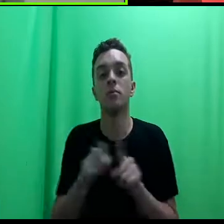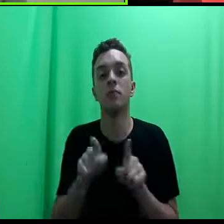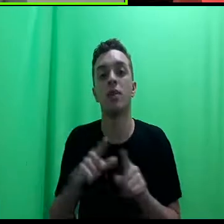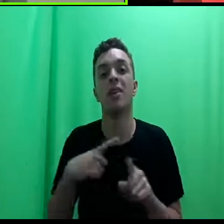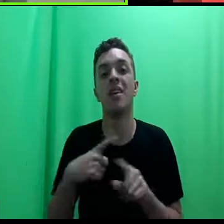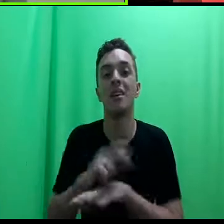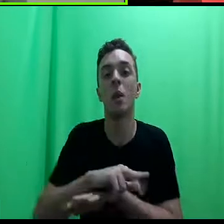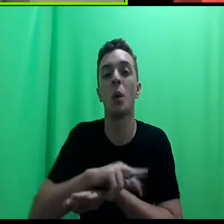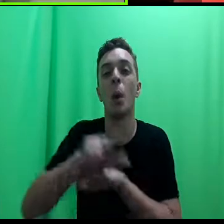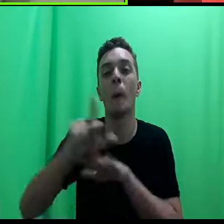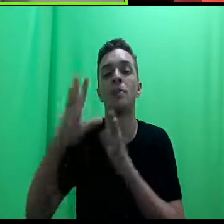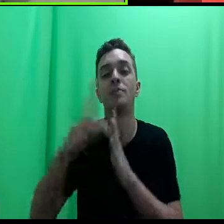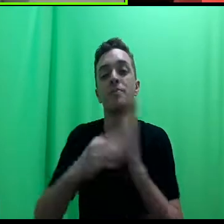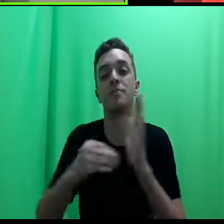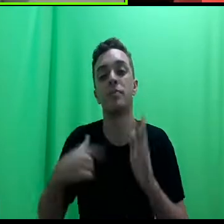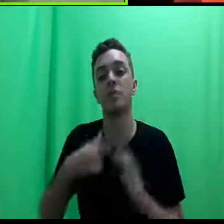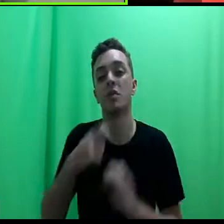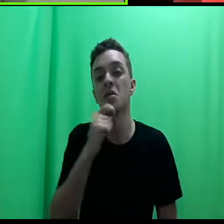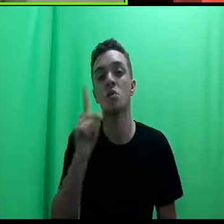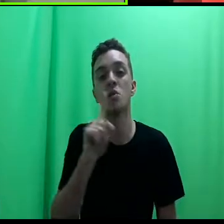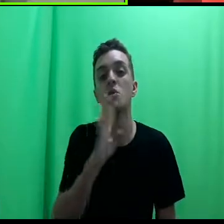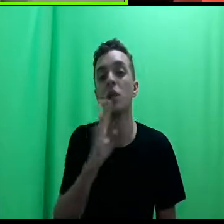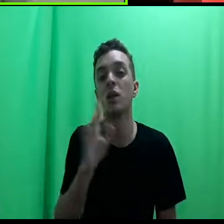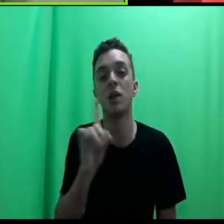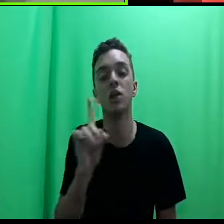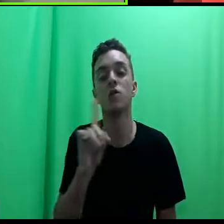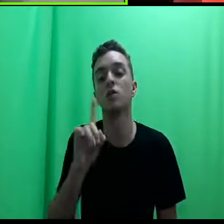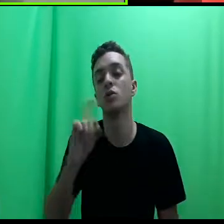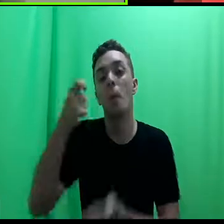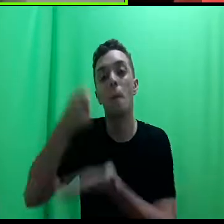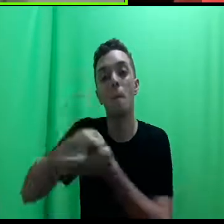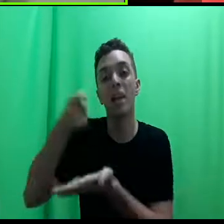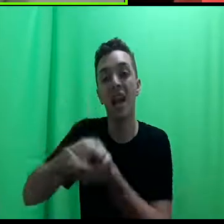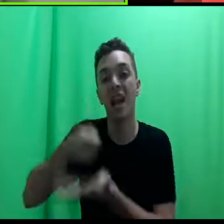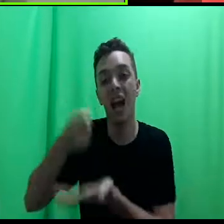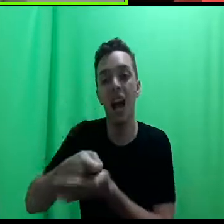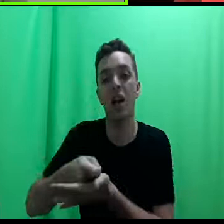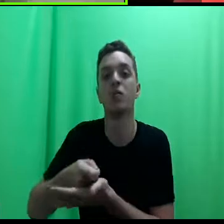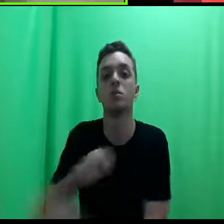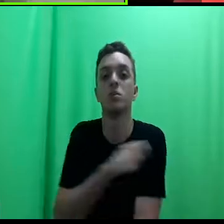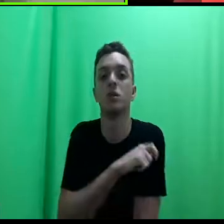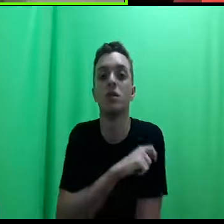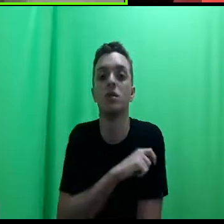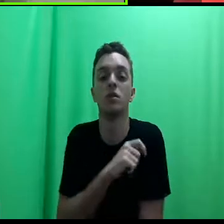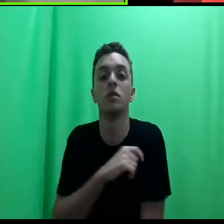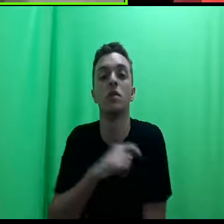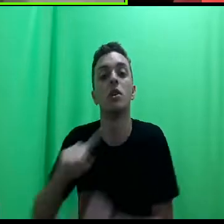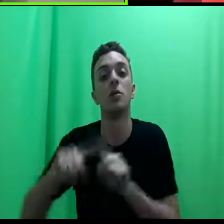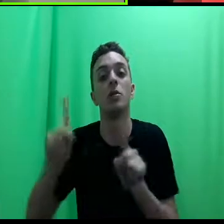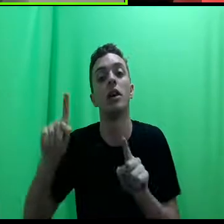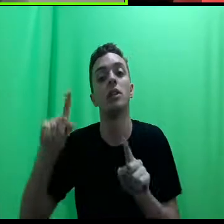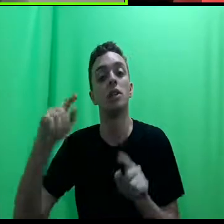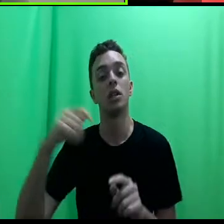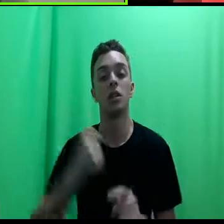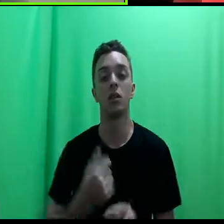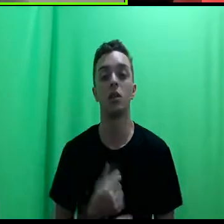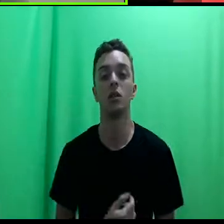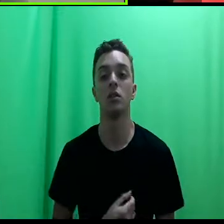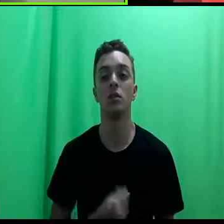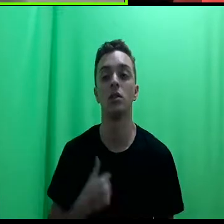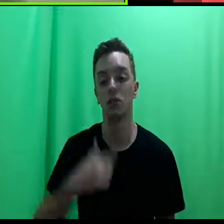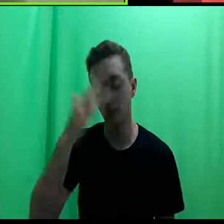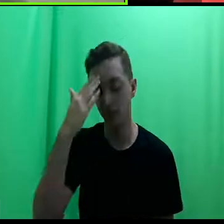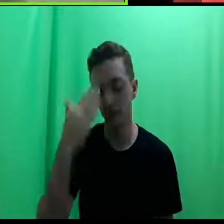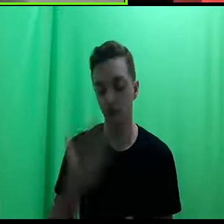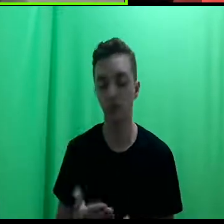modelos, eu ainda não conheço um que seja obrigatório para os alunos circularem, mas eu entendo que essa disponibilidade que pode ser atravessada